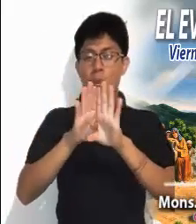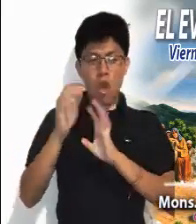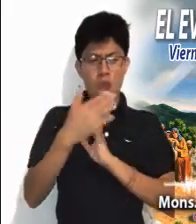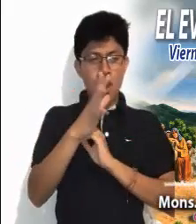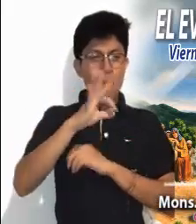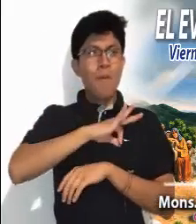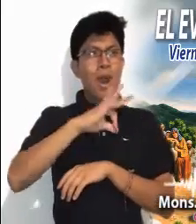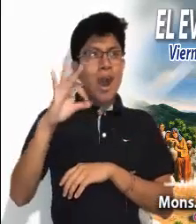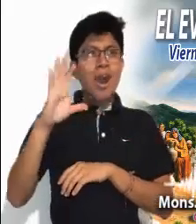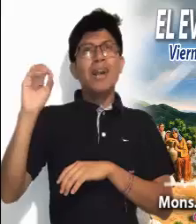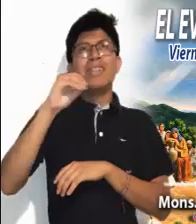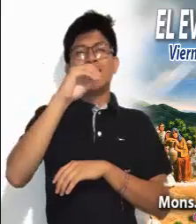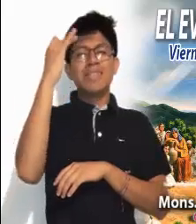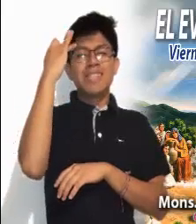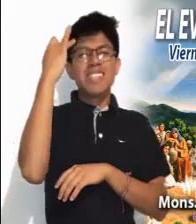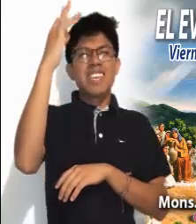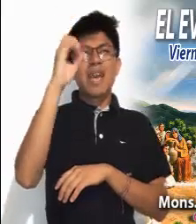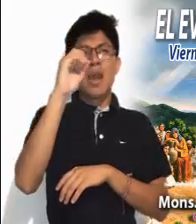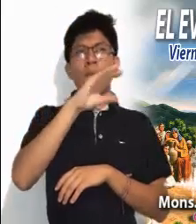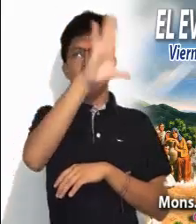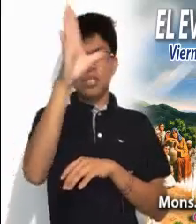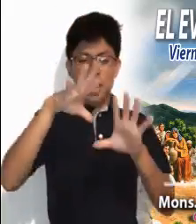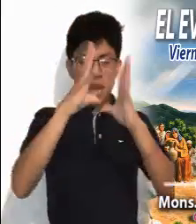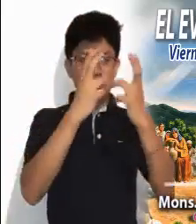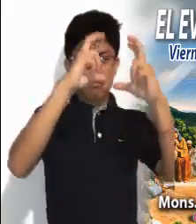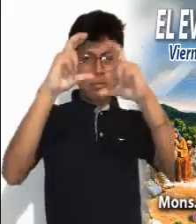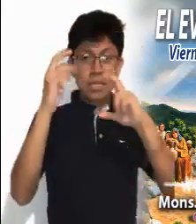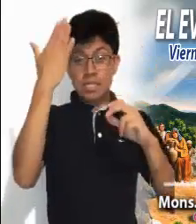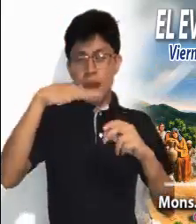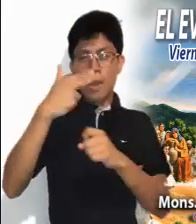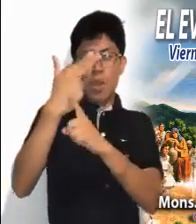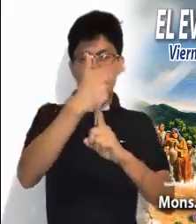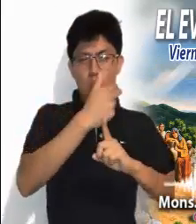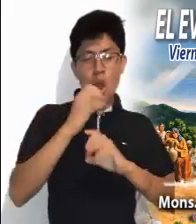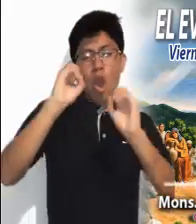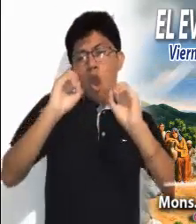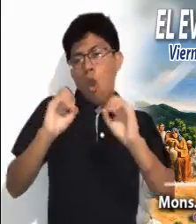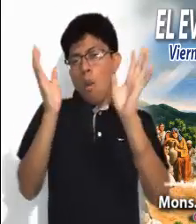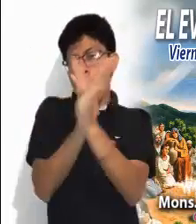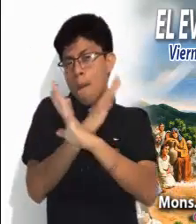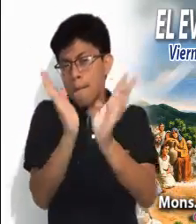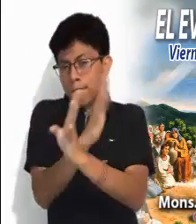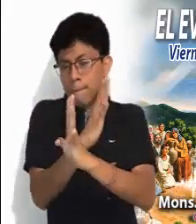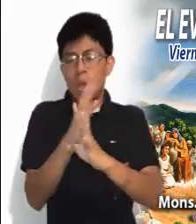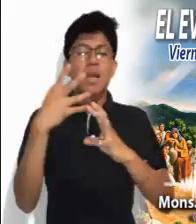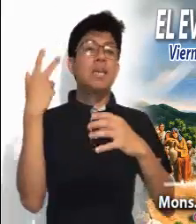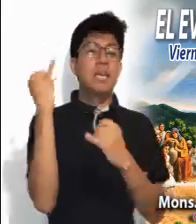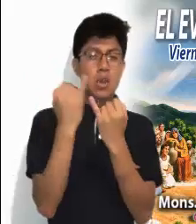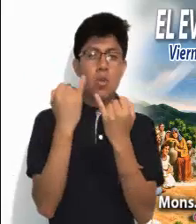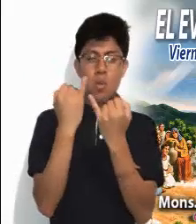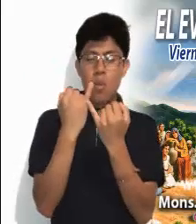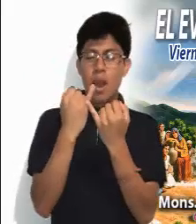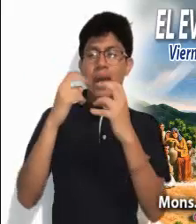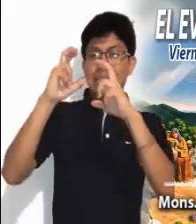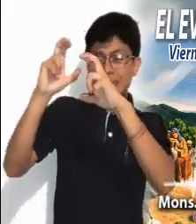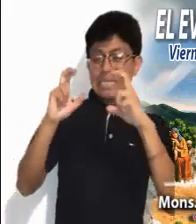modo en que son capaces de leer las señales del tiempo y saber si habrá tormenta o viento, así puedan también